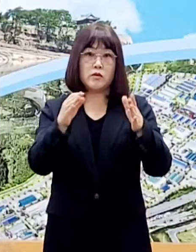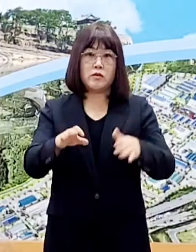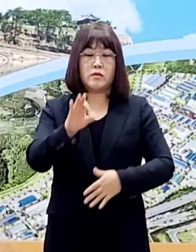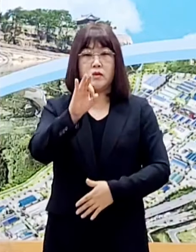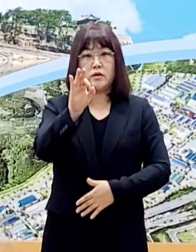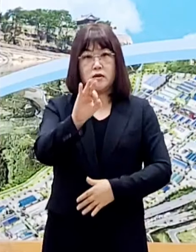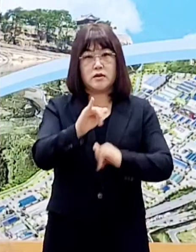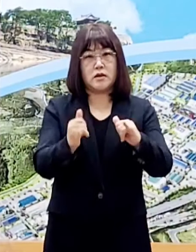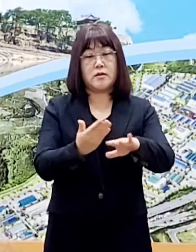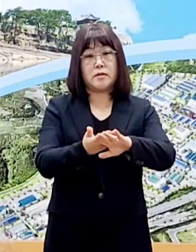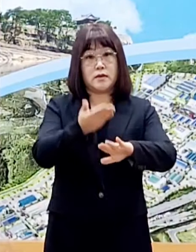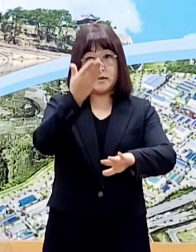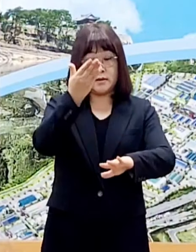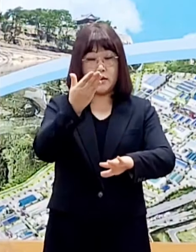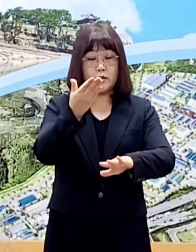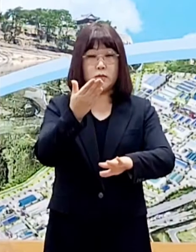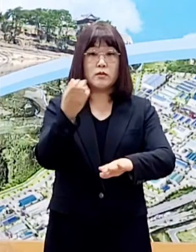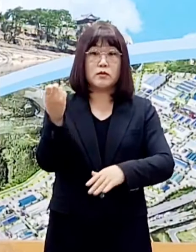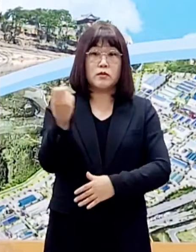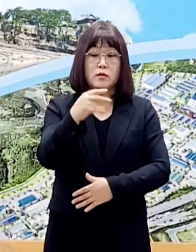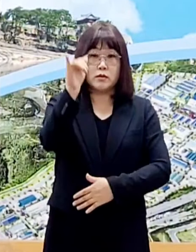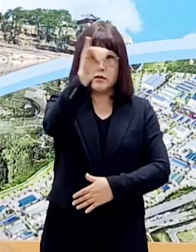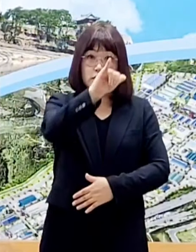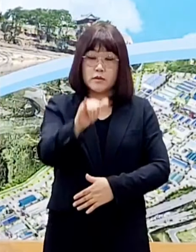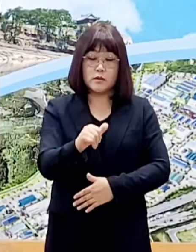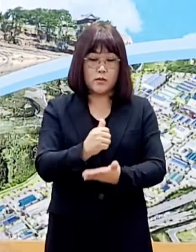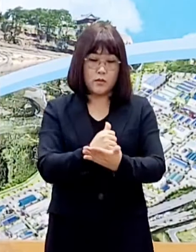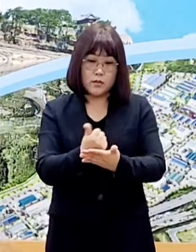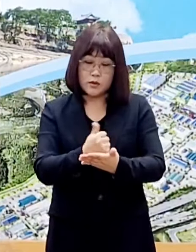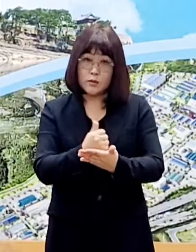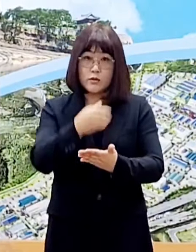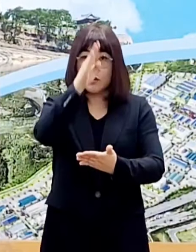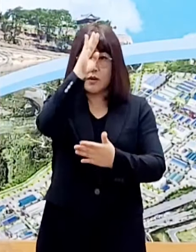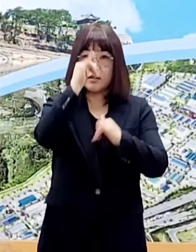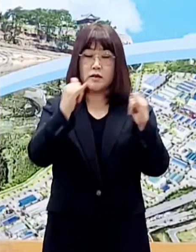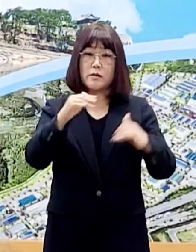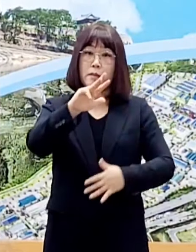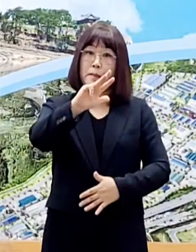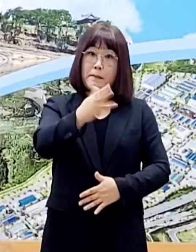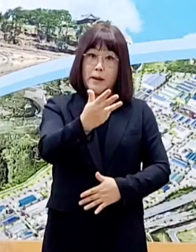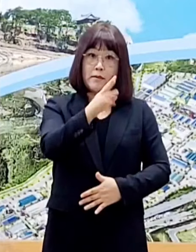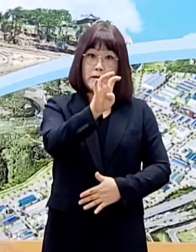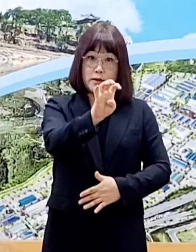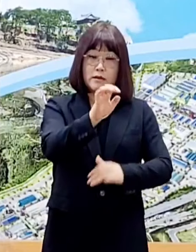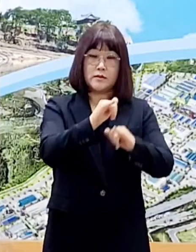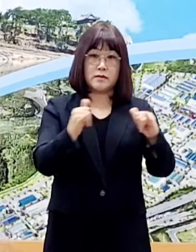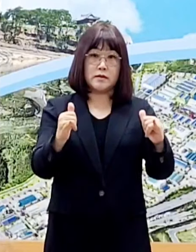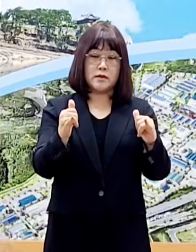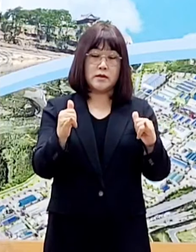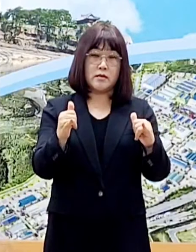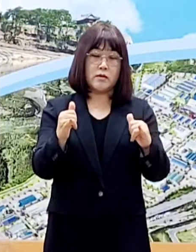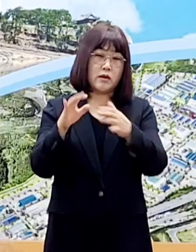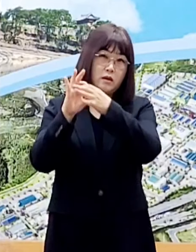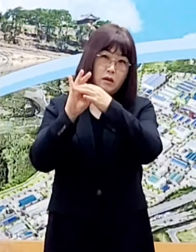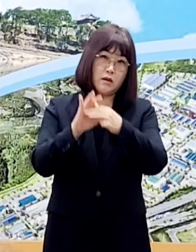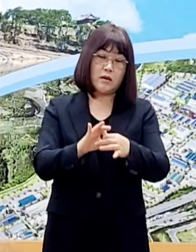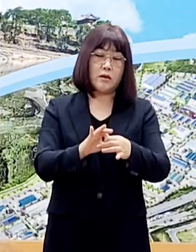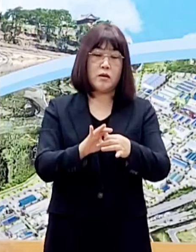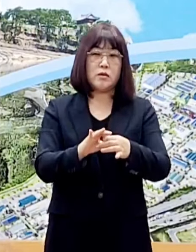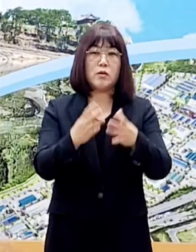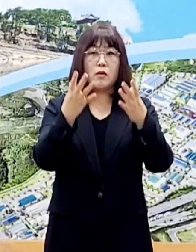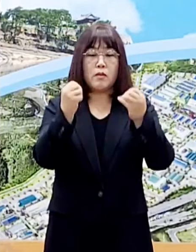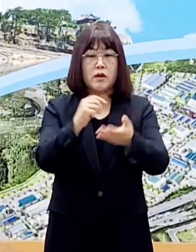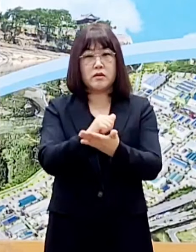있습니다. 이와 함께 전국 위중증 환자는 840명으로 연일 역대 최다